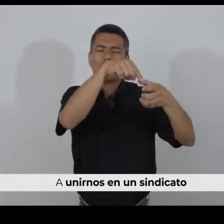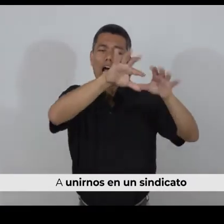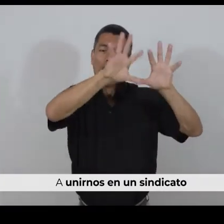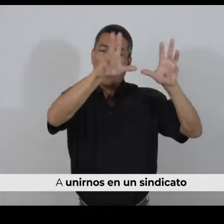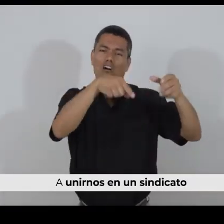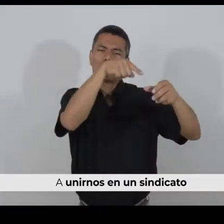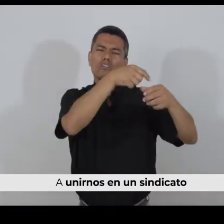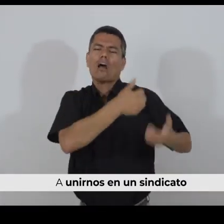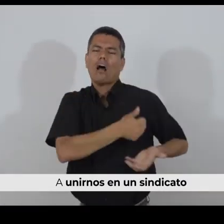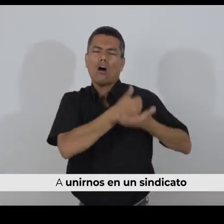sindicato.